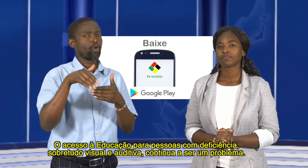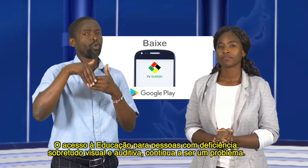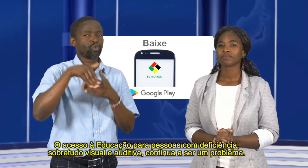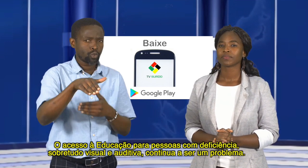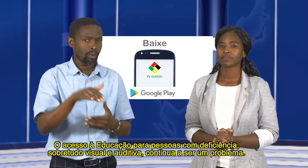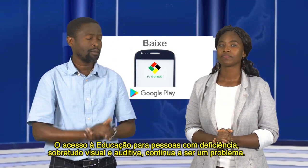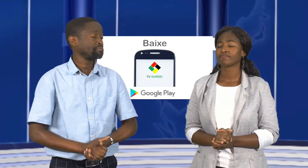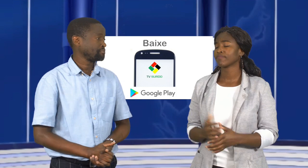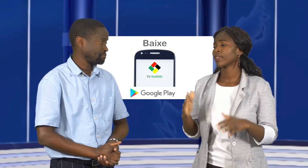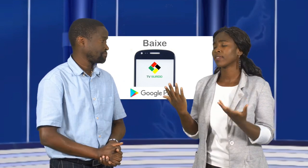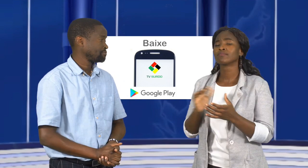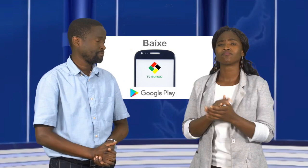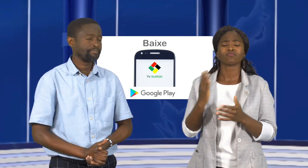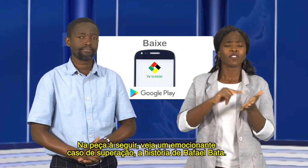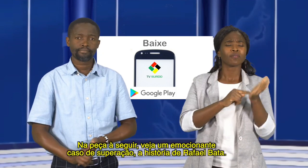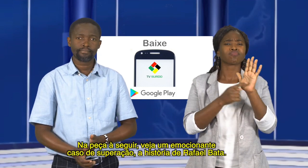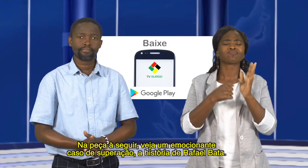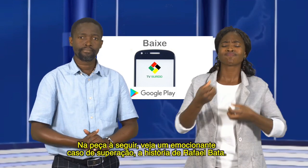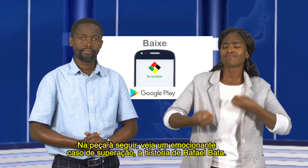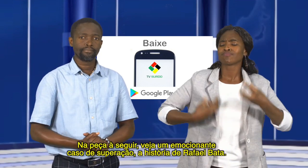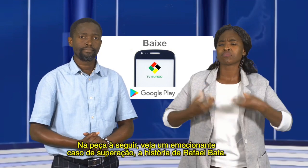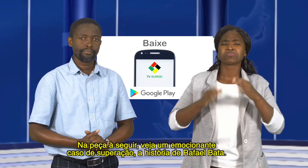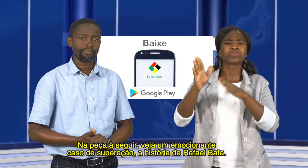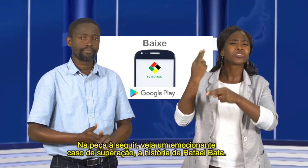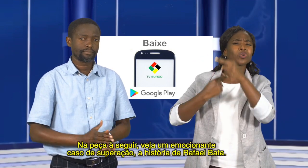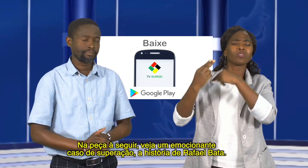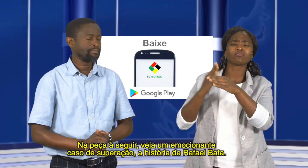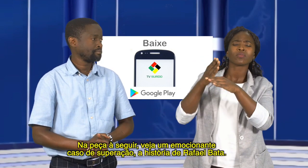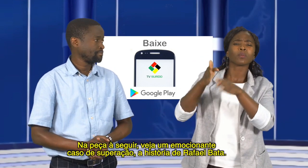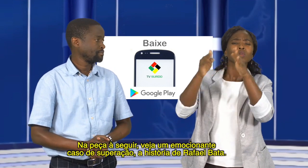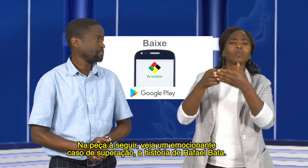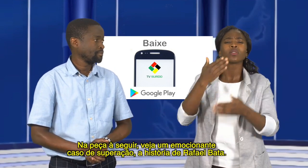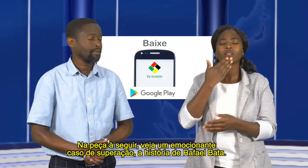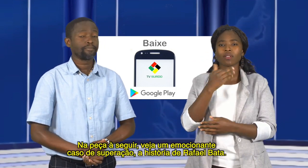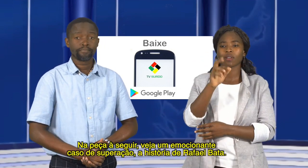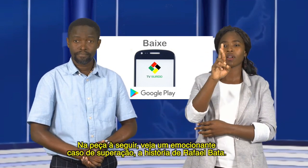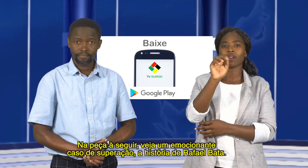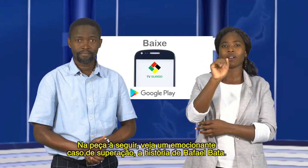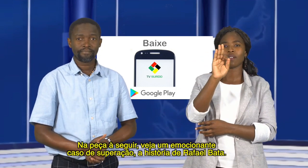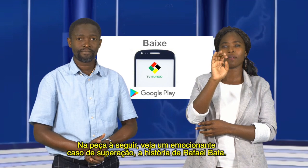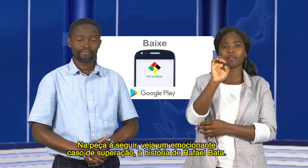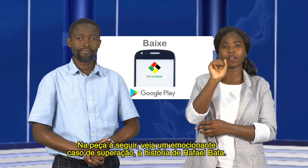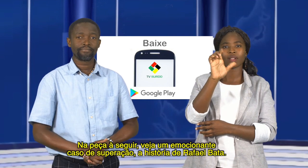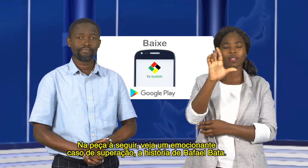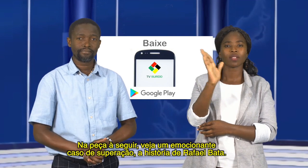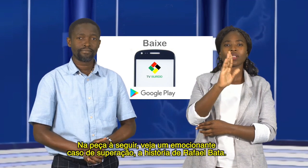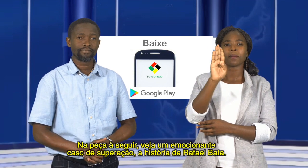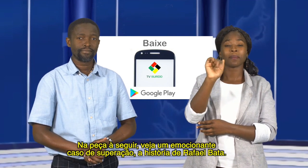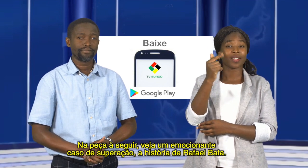um problema. Na peça a seguir, veja um emocionante caso de superação. A história de